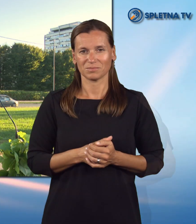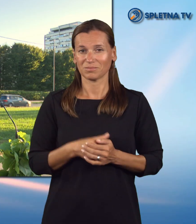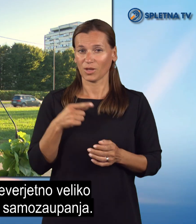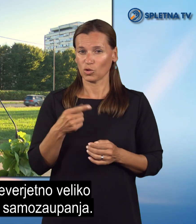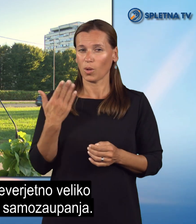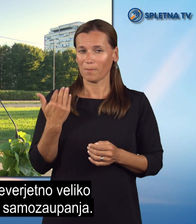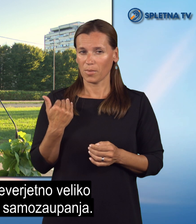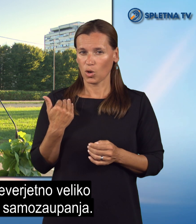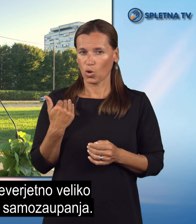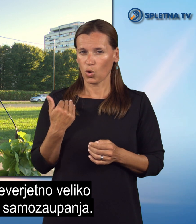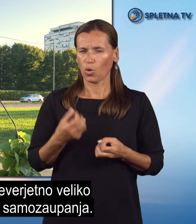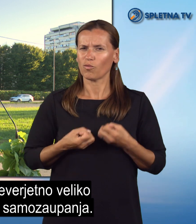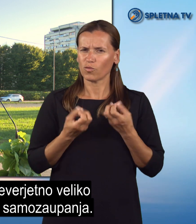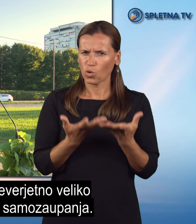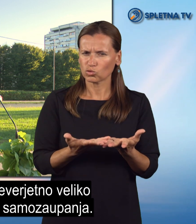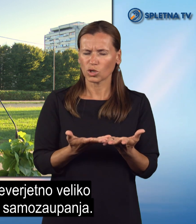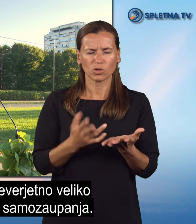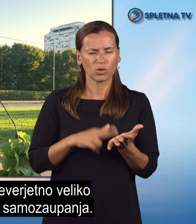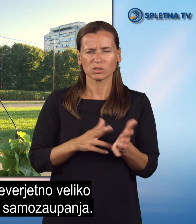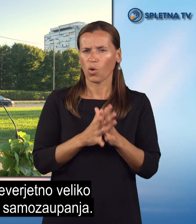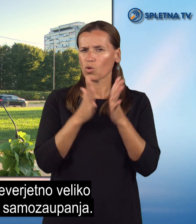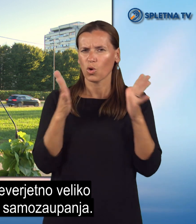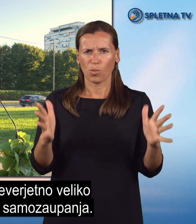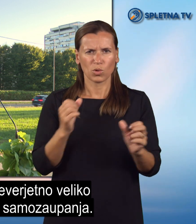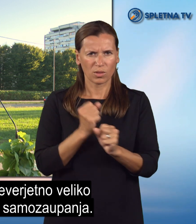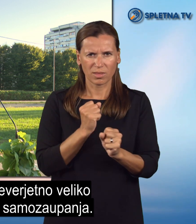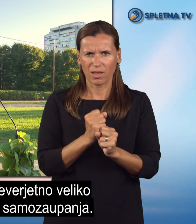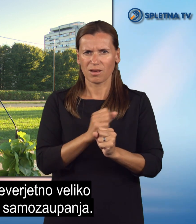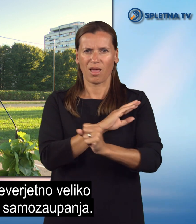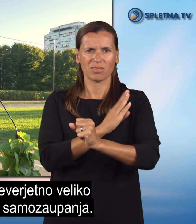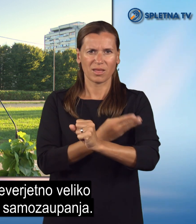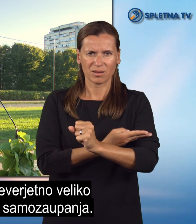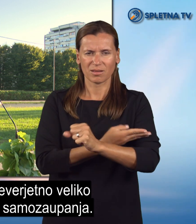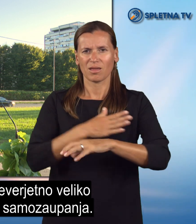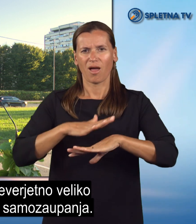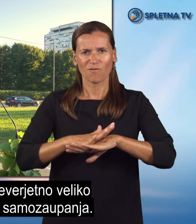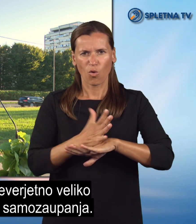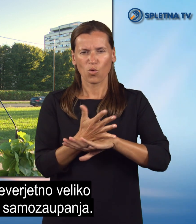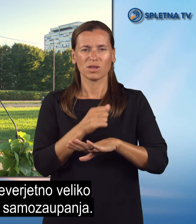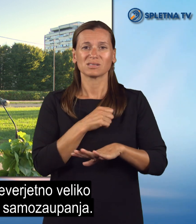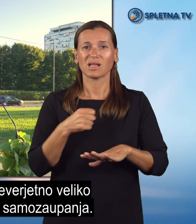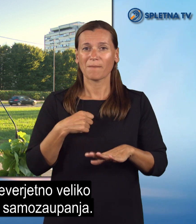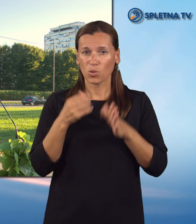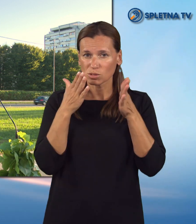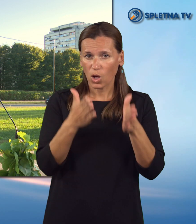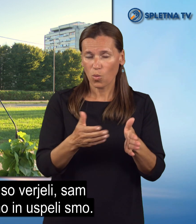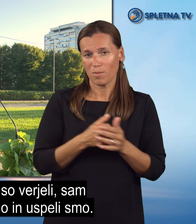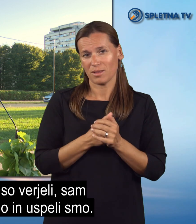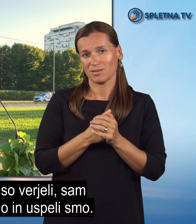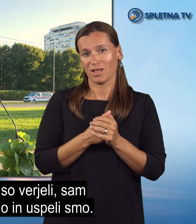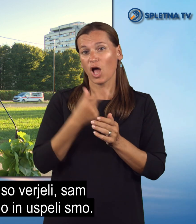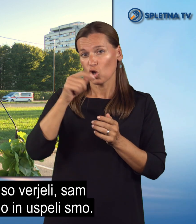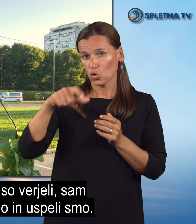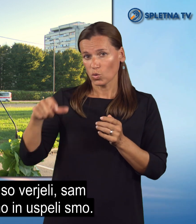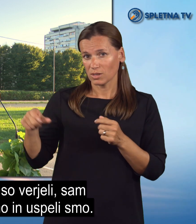Tu je bilo vloženo neverjetno veliko dela, energije, volje, samo zaupanja, ljudje